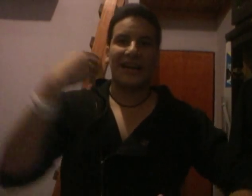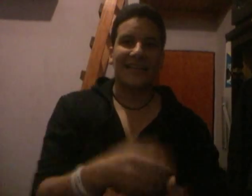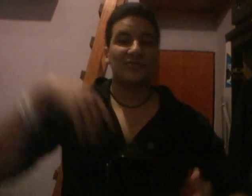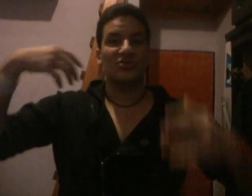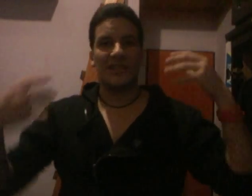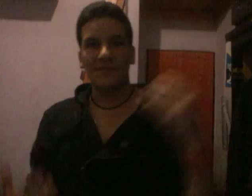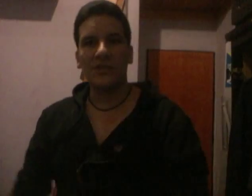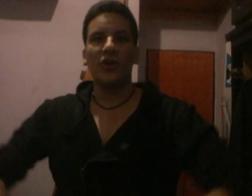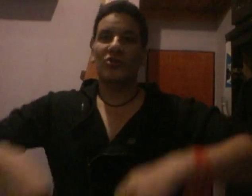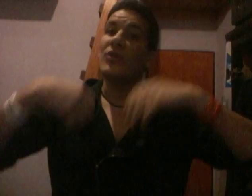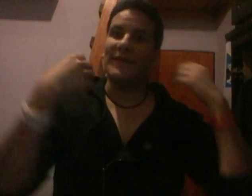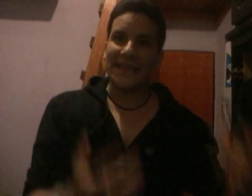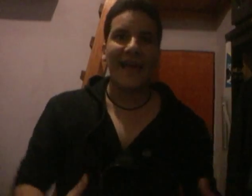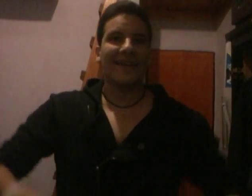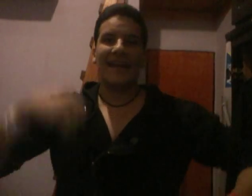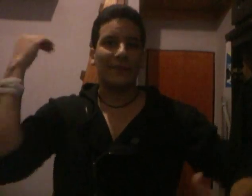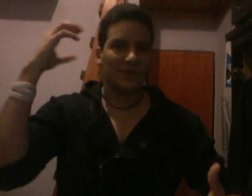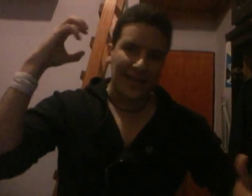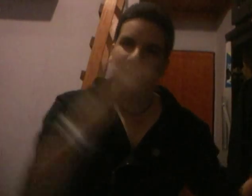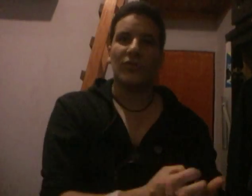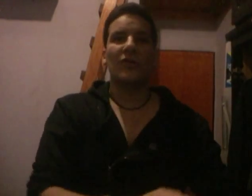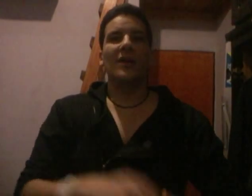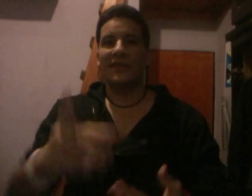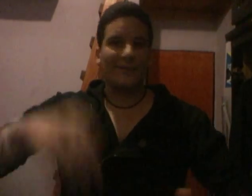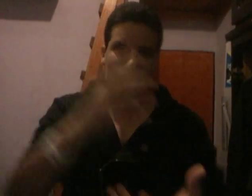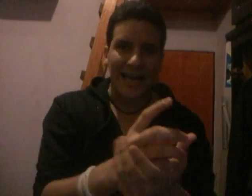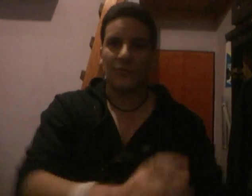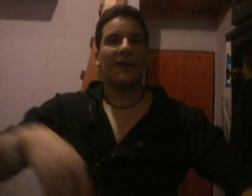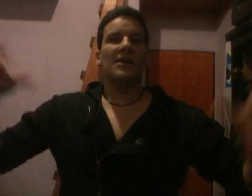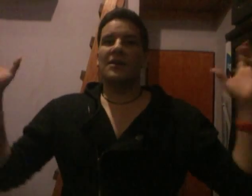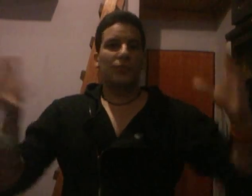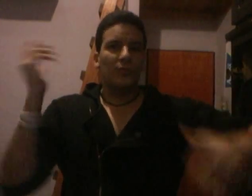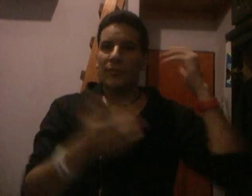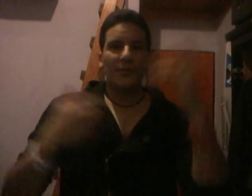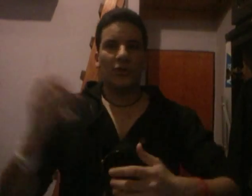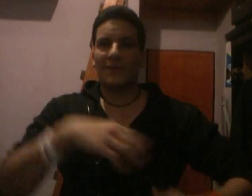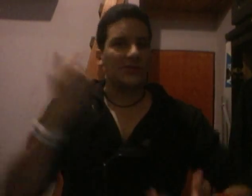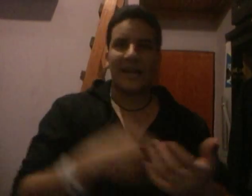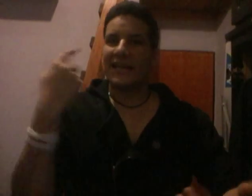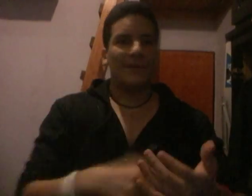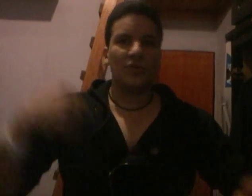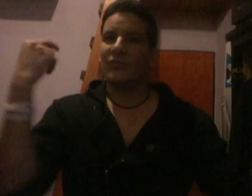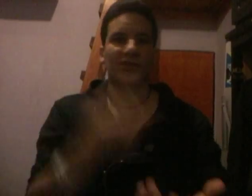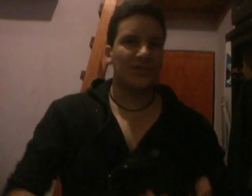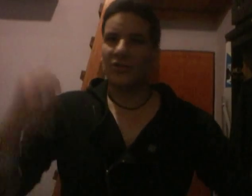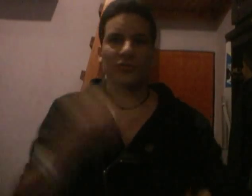carácteres, sus enemigos, sus debilidades, cada personaje a fondo. Tenía más, Iron Man, pu, pu, pu, pu, todo el personaje que le pasó, cómo se inició, todo, tu,